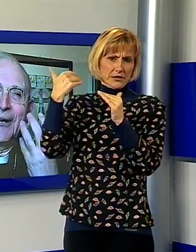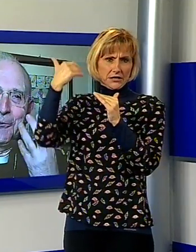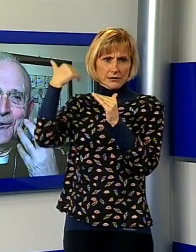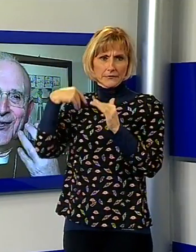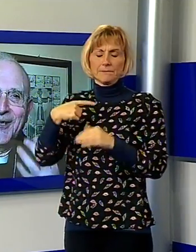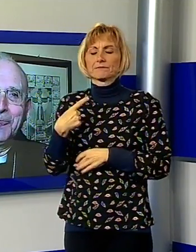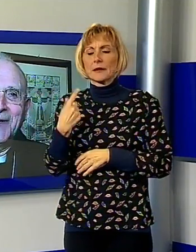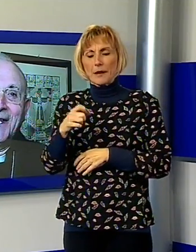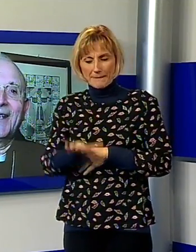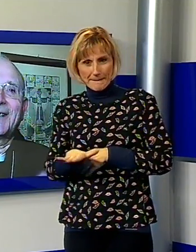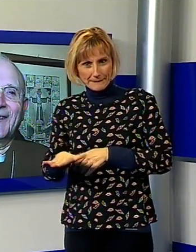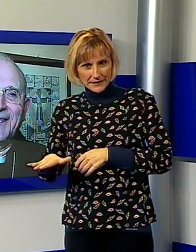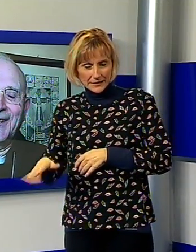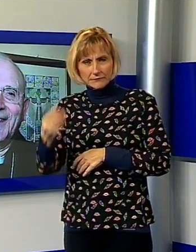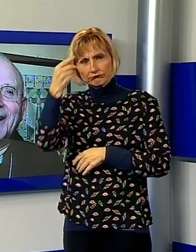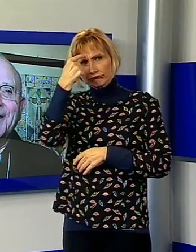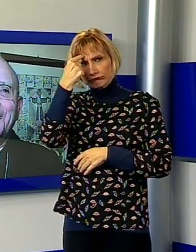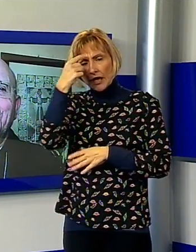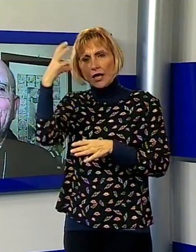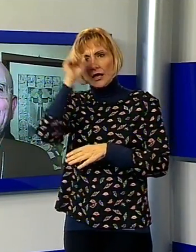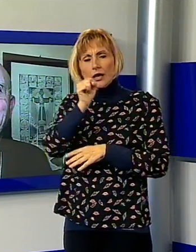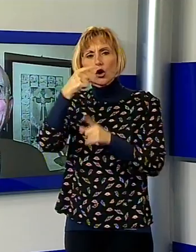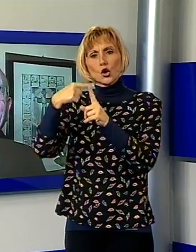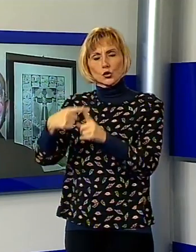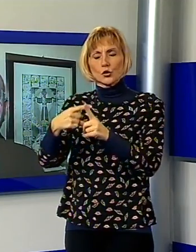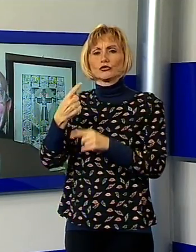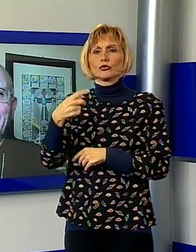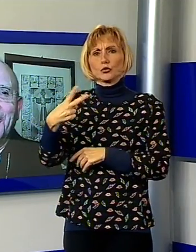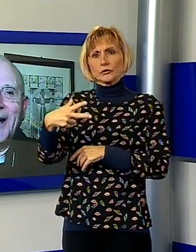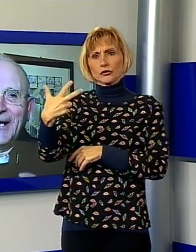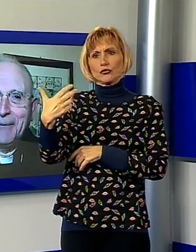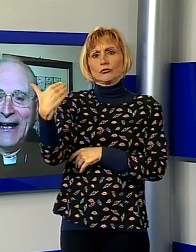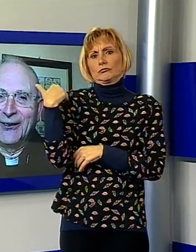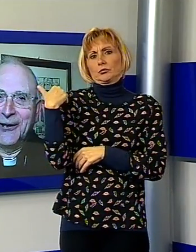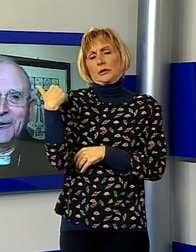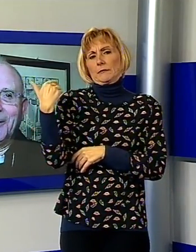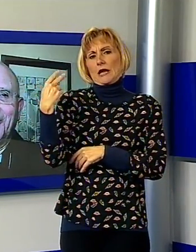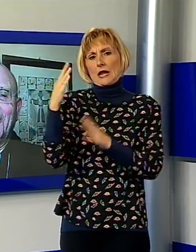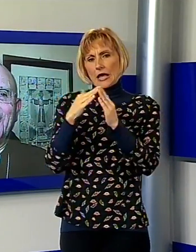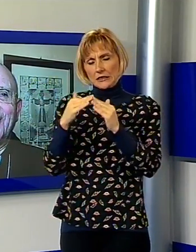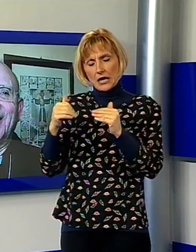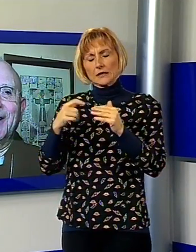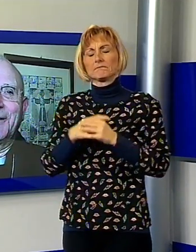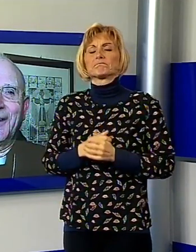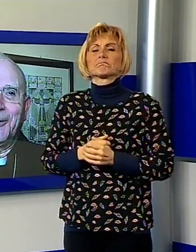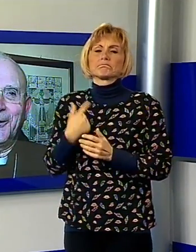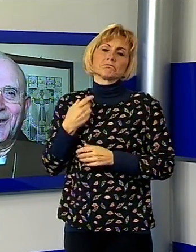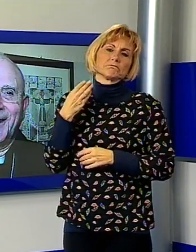croce e gli altri segni cristiani. Dicevo, i giorni prima di Natale ero a Capannoli, ricordo alla cena delle misericordie,